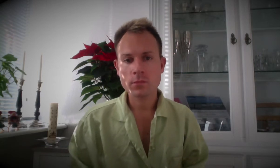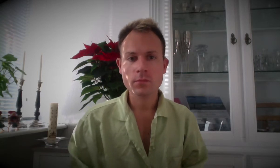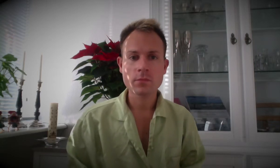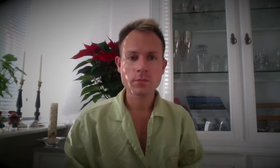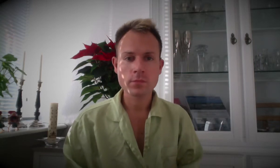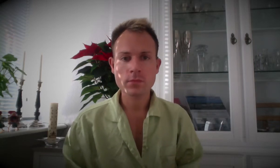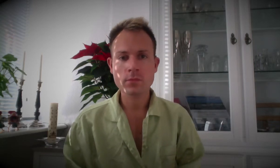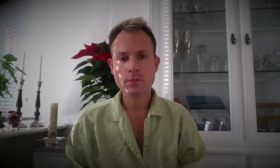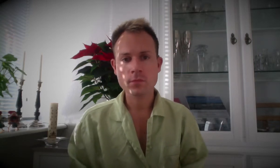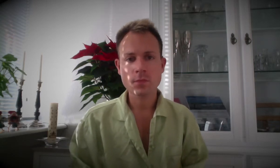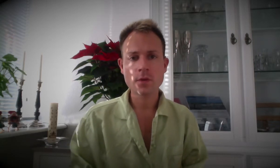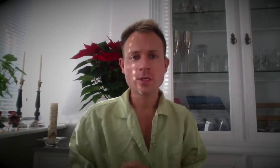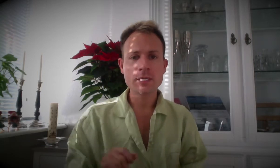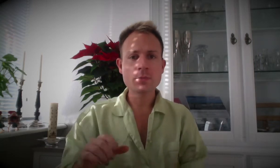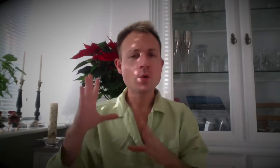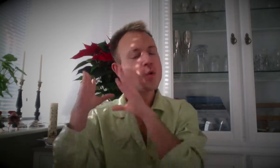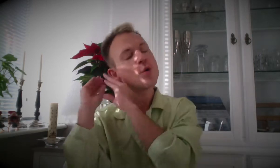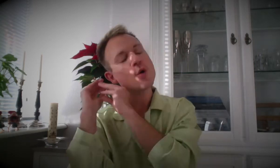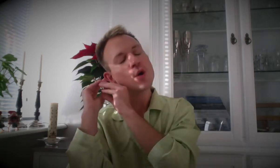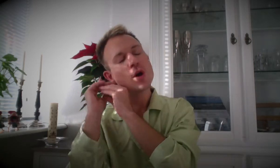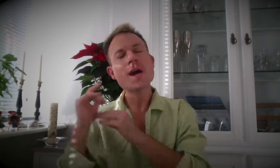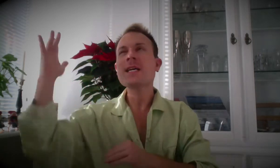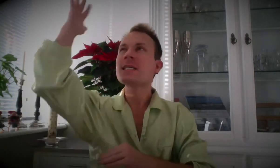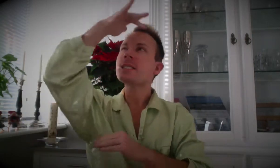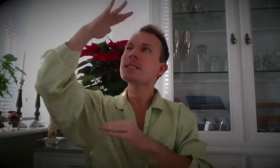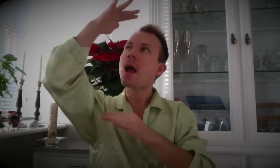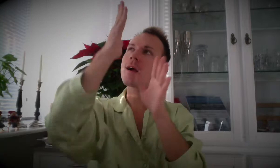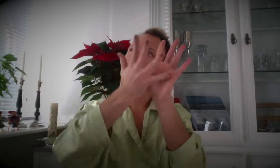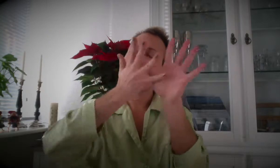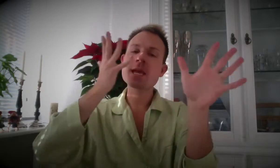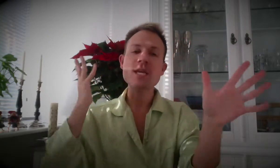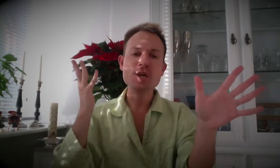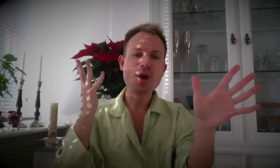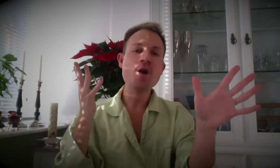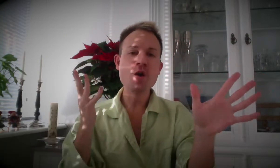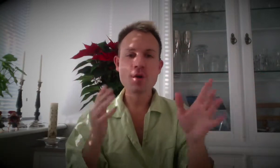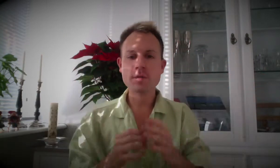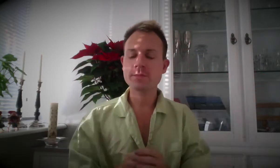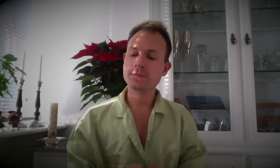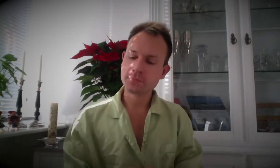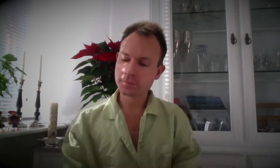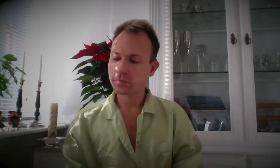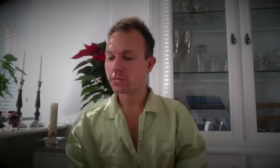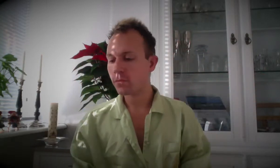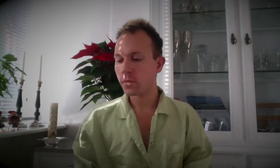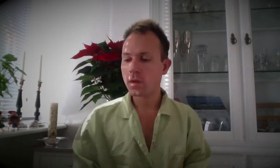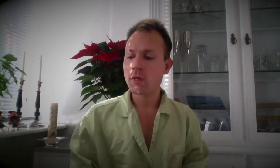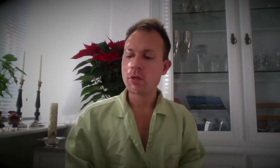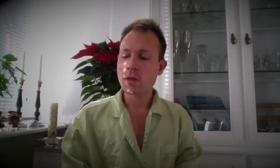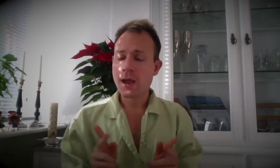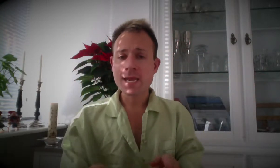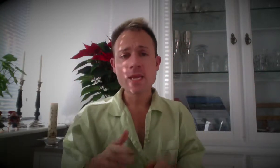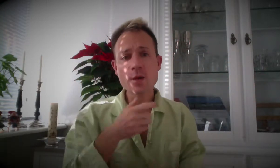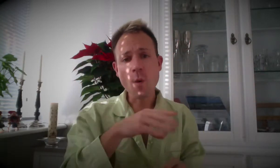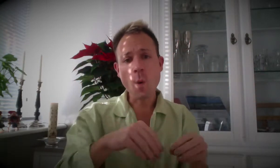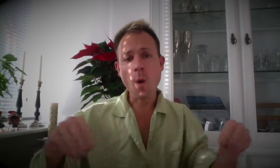På hendes puder står tanker i kø, Lagt i jord